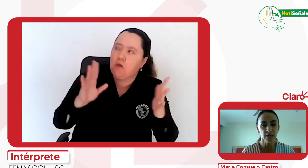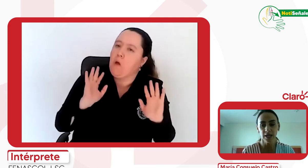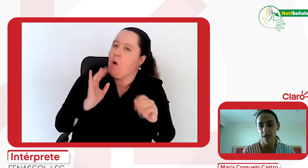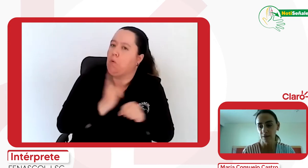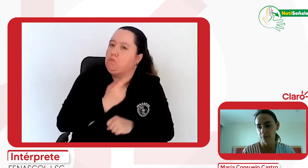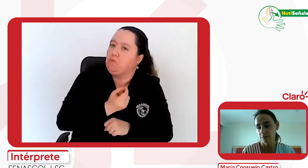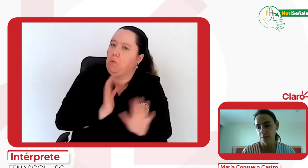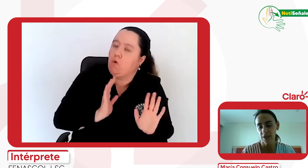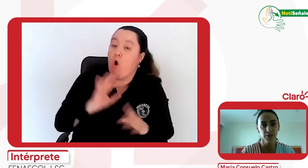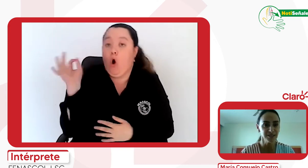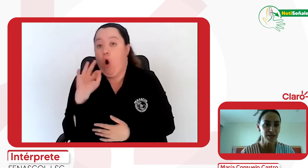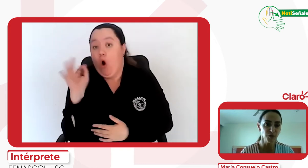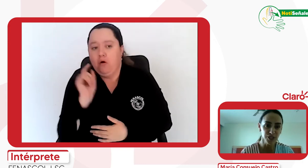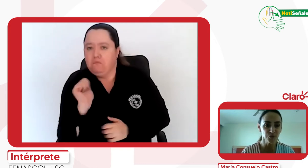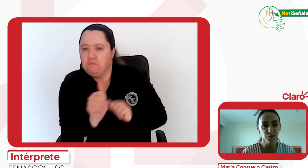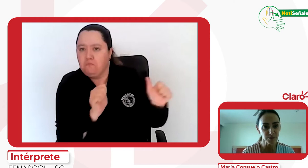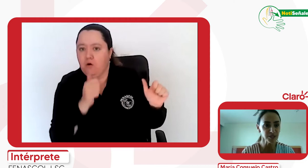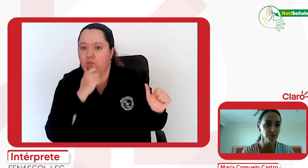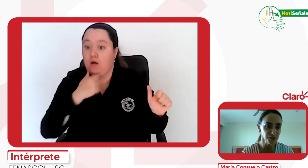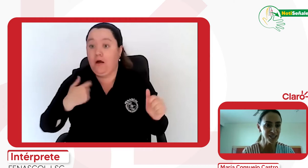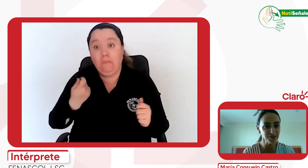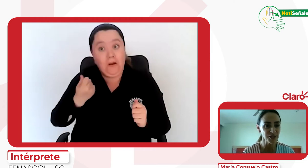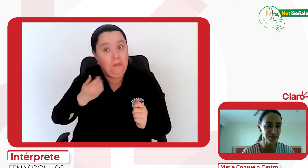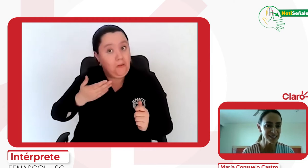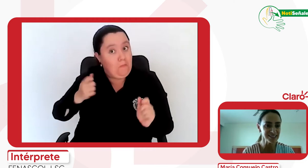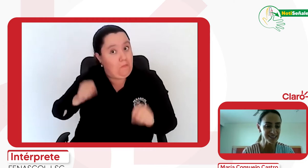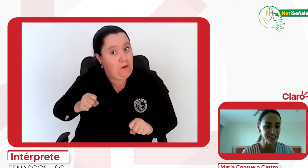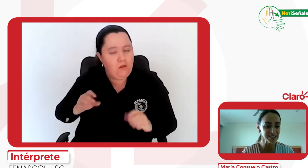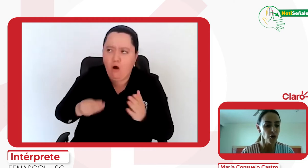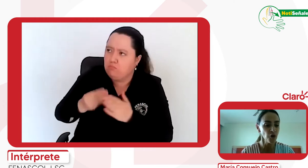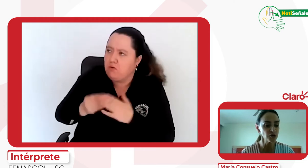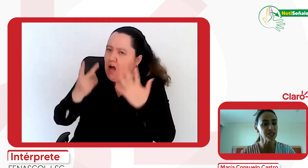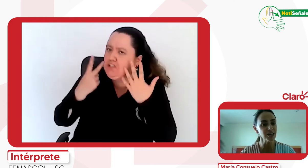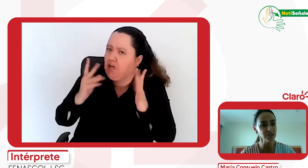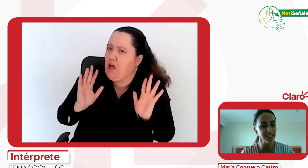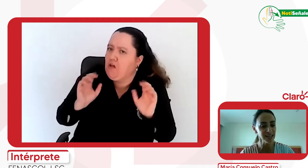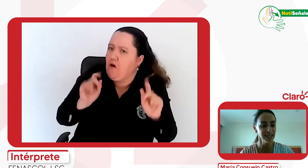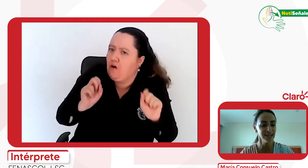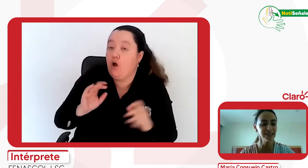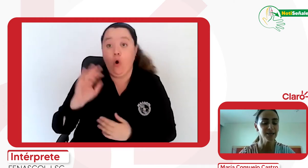también, si el bolsillo me lo permite, puedo tener solamente el de siete días o si quiero hacer el de